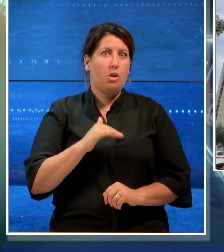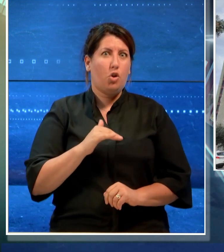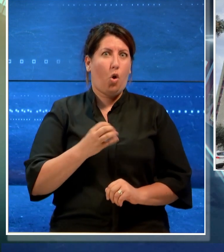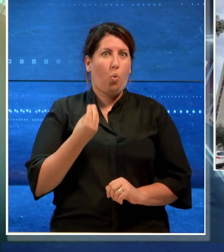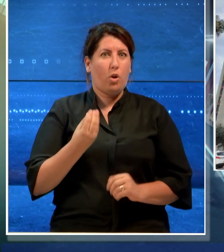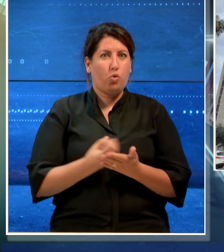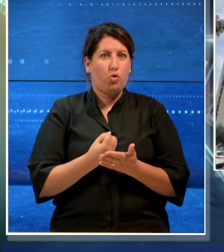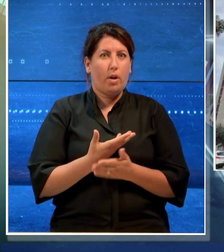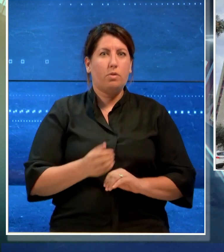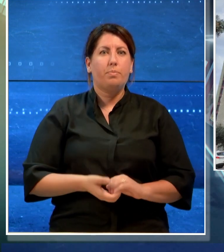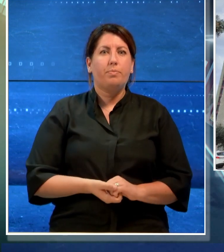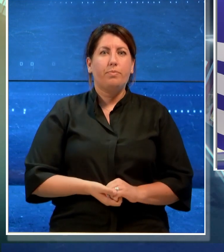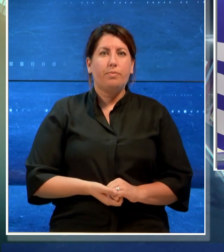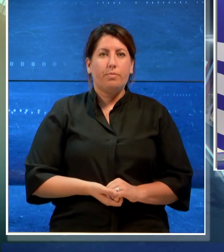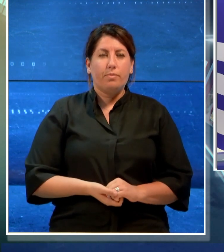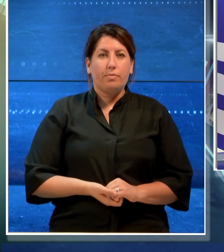'epoca dei fatti.